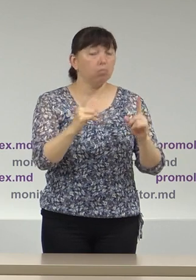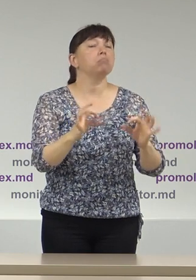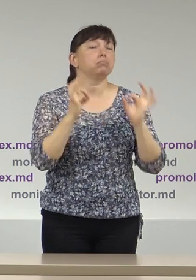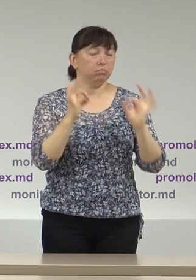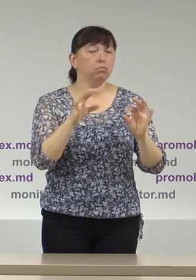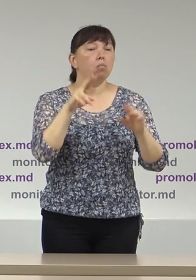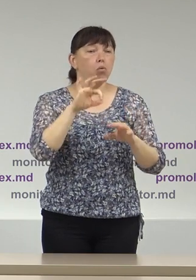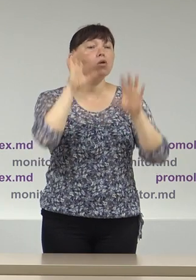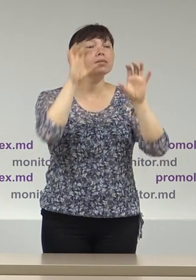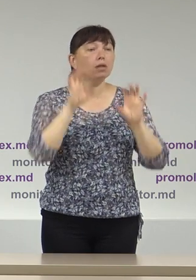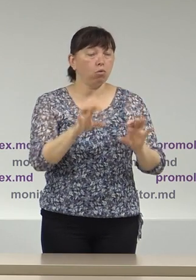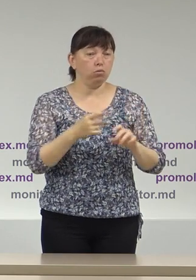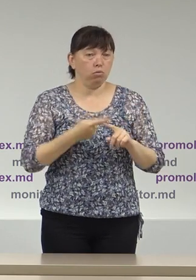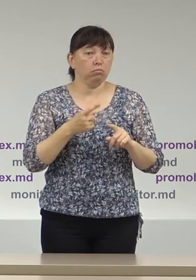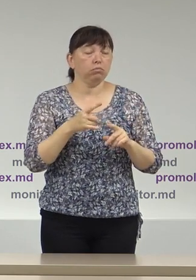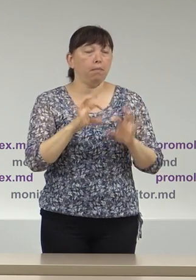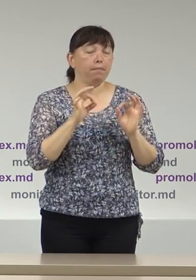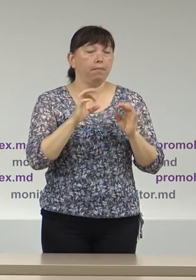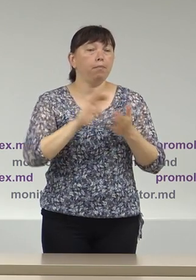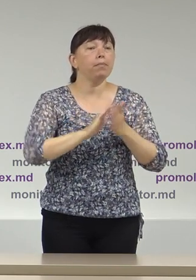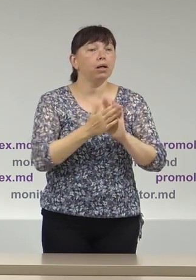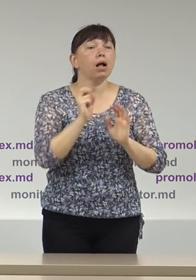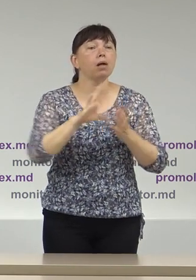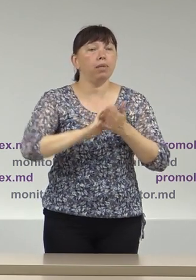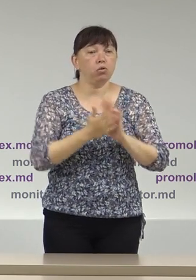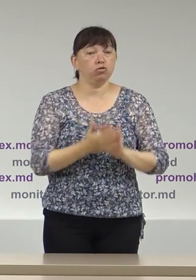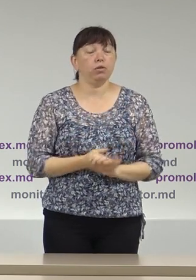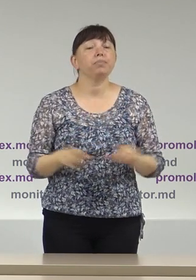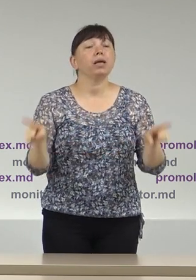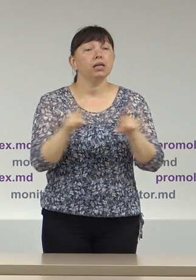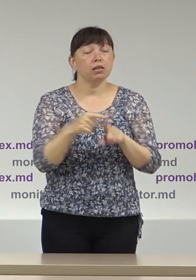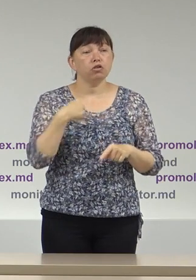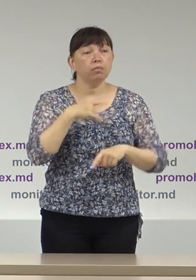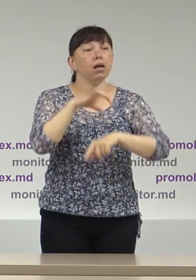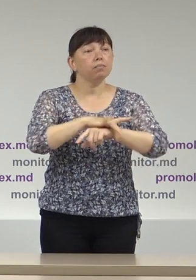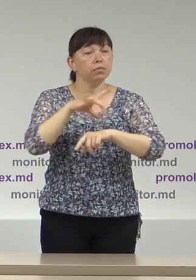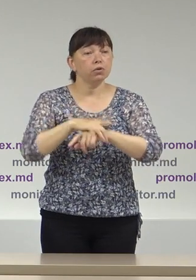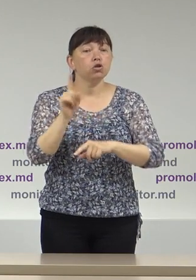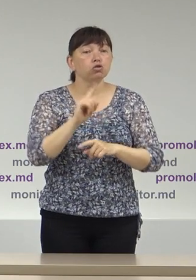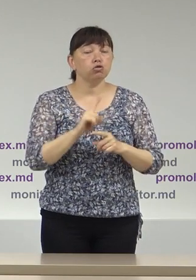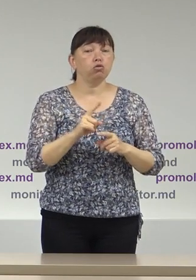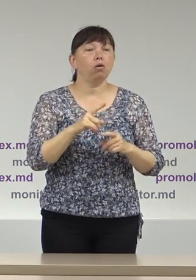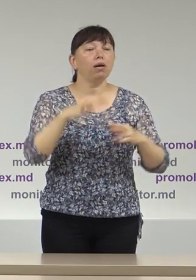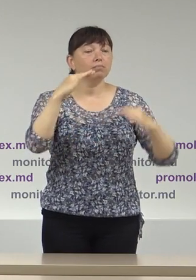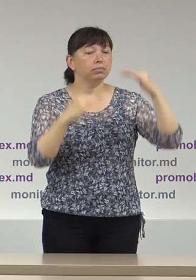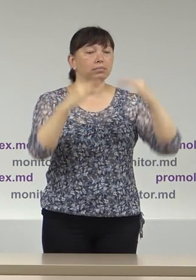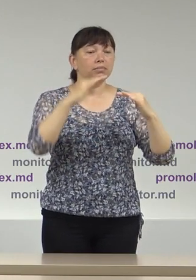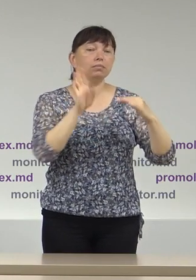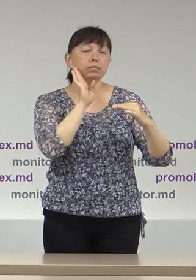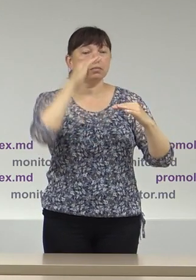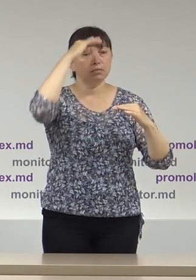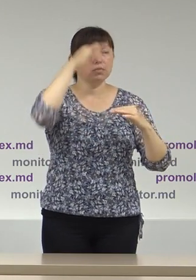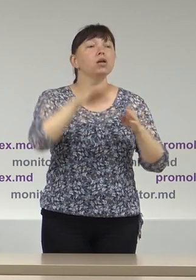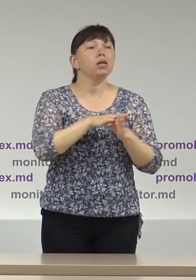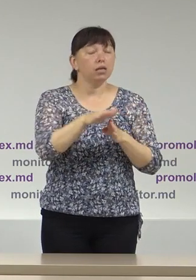prevăzute de codul electoral. De asemenea, am constatat că echilibrul de gen este respectat în